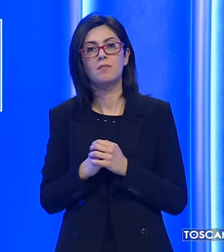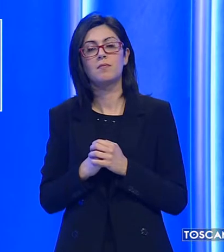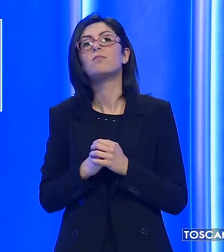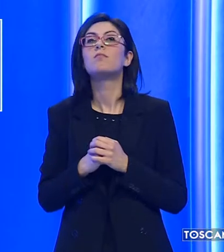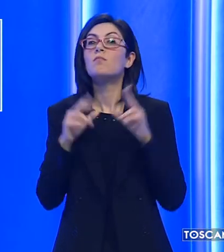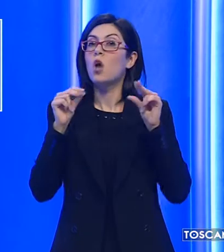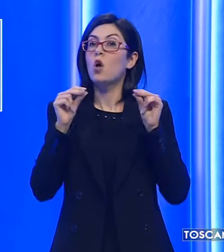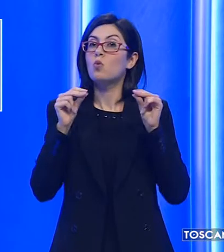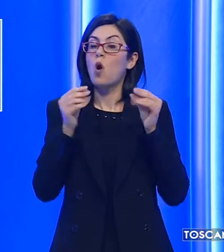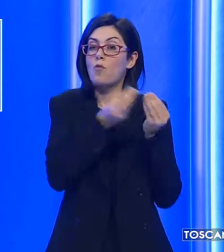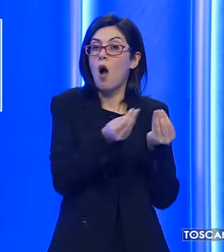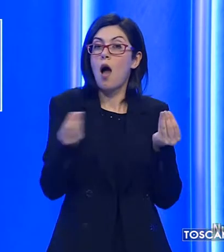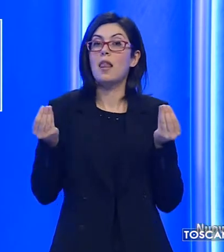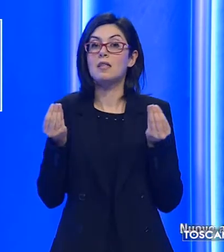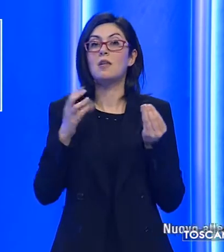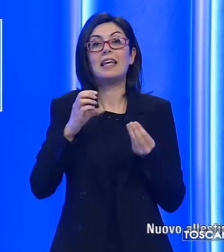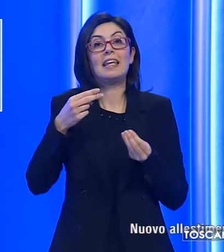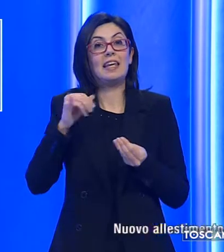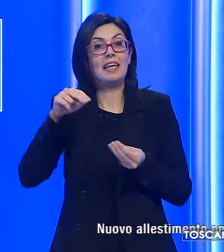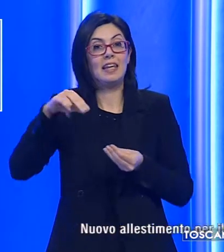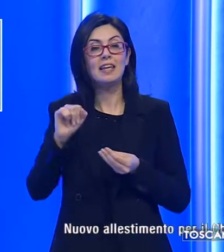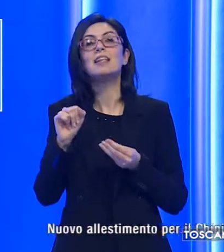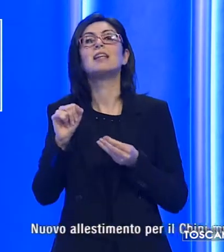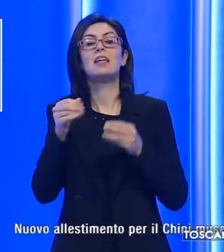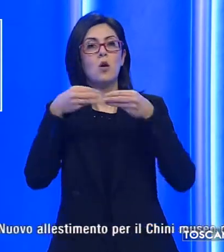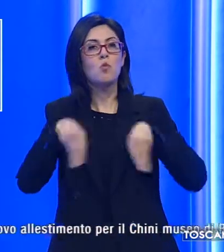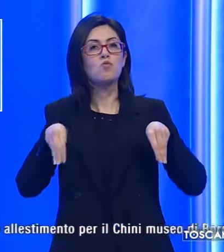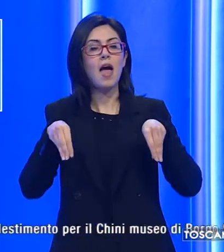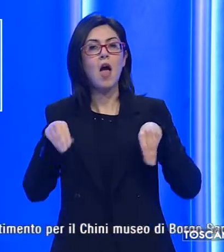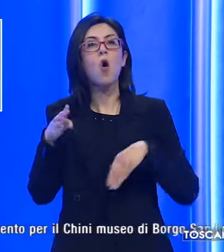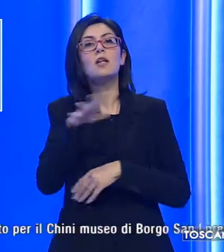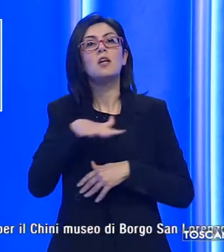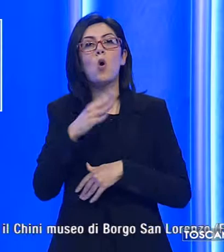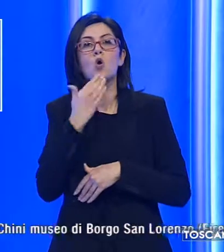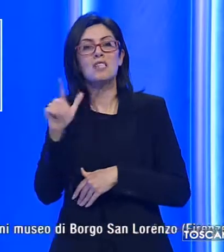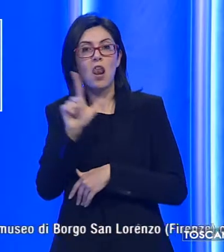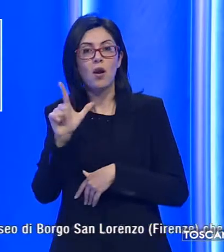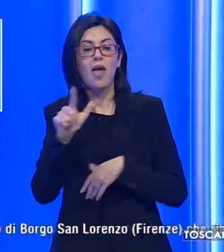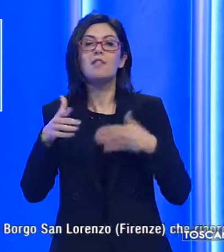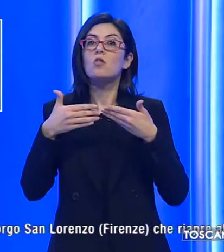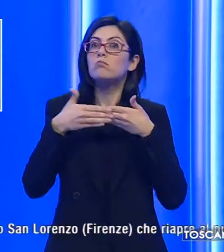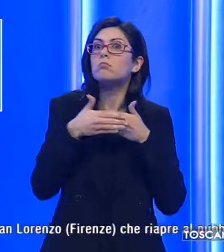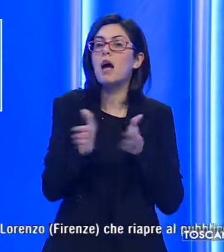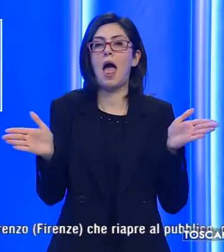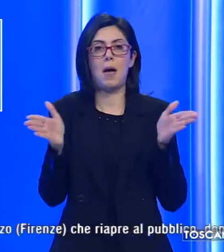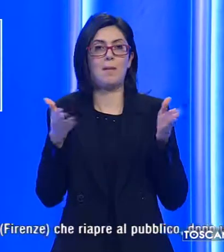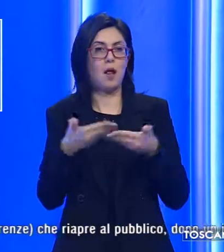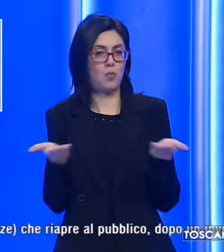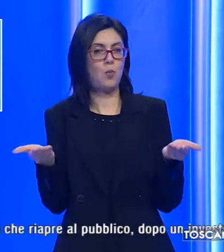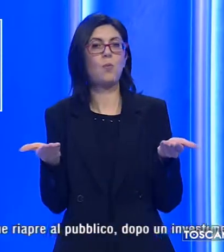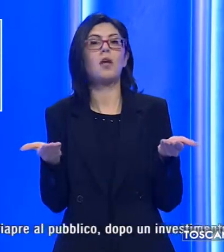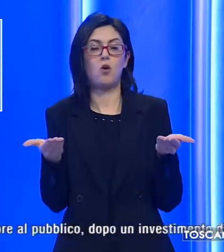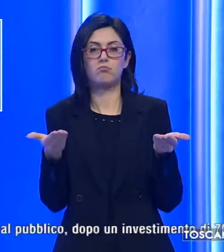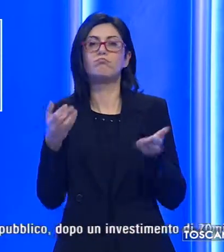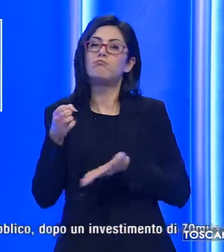Nuovo allestimento per il Chini Museo di Borgo San Lorenzo, provincia di Firenze che riapre al pubblico dopo un